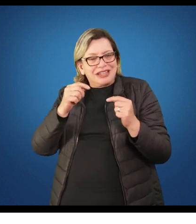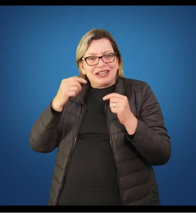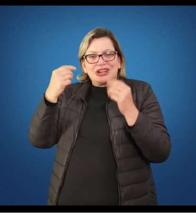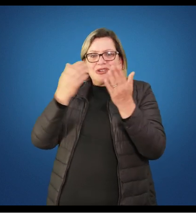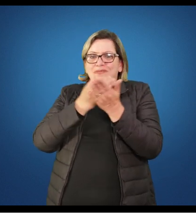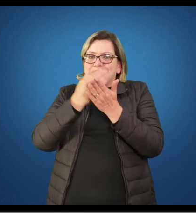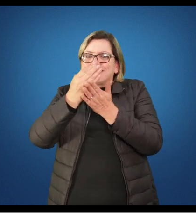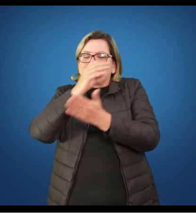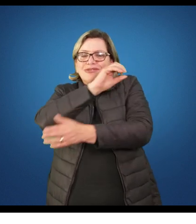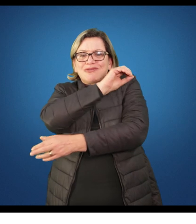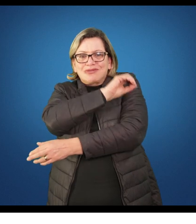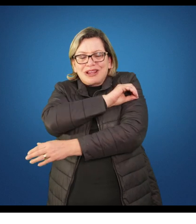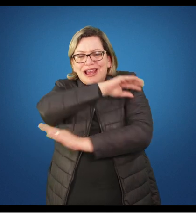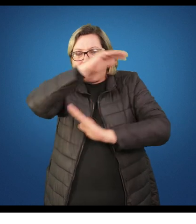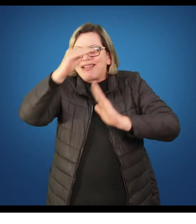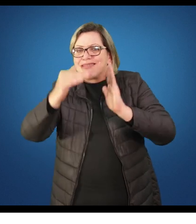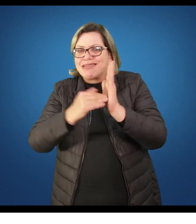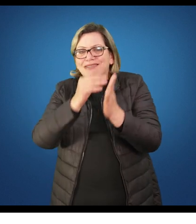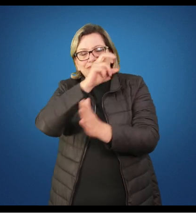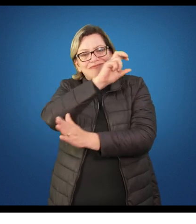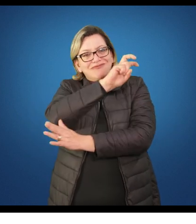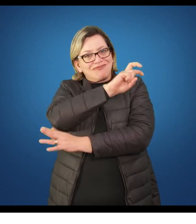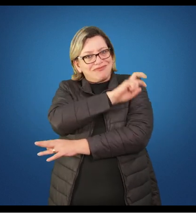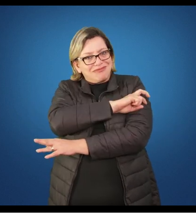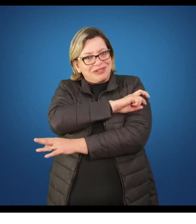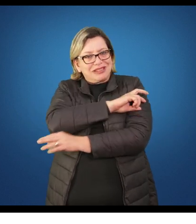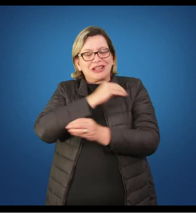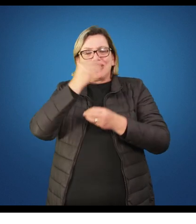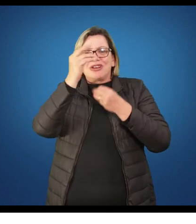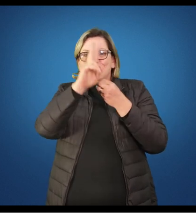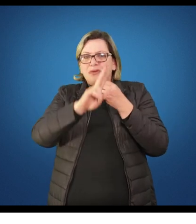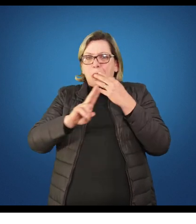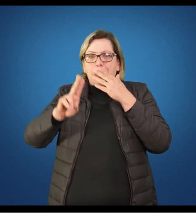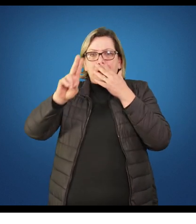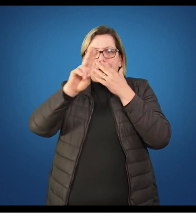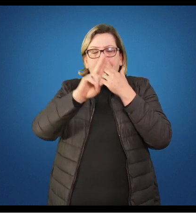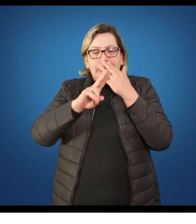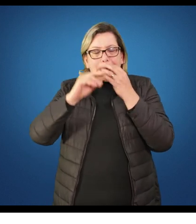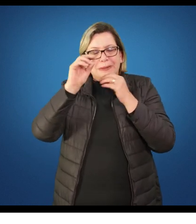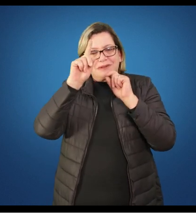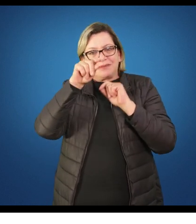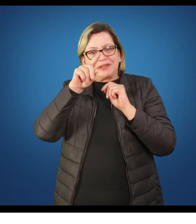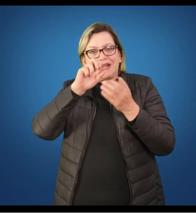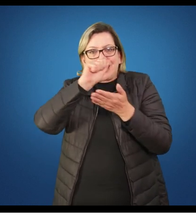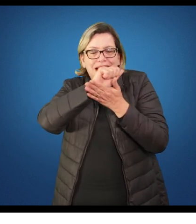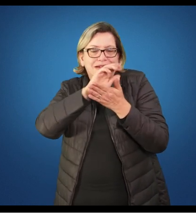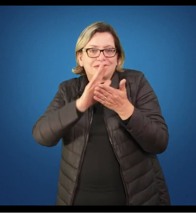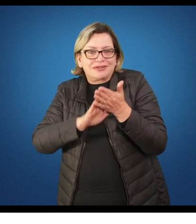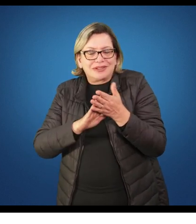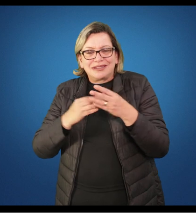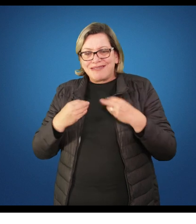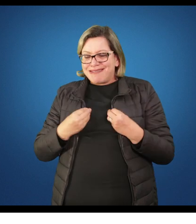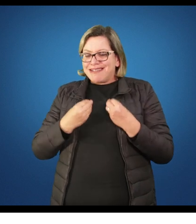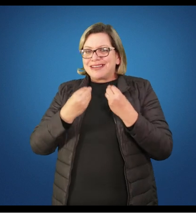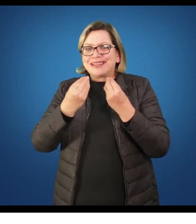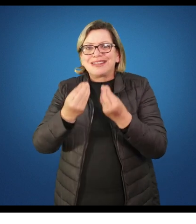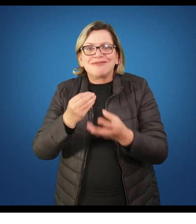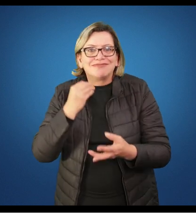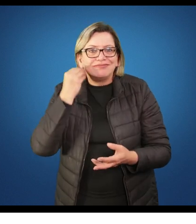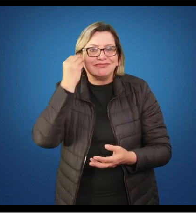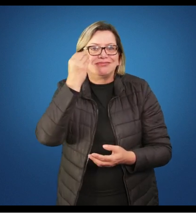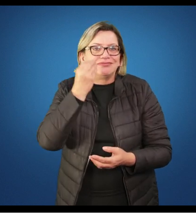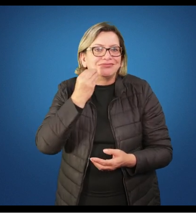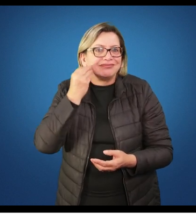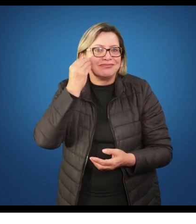o quinto ano do ensino fundamental, tendo em vista que são atividades que vão oferecer experiências